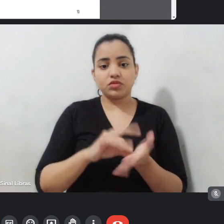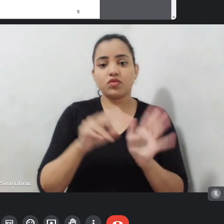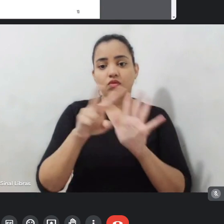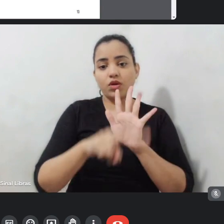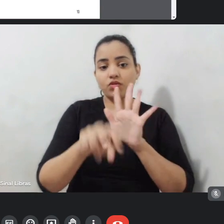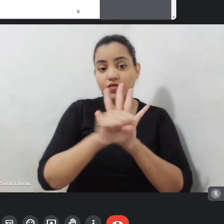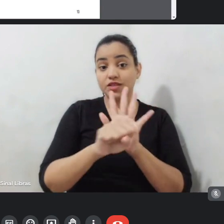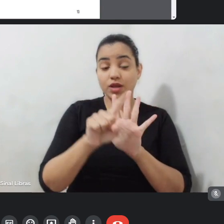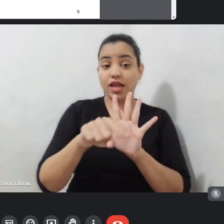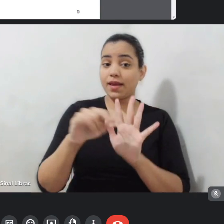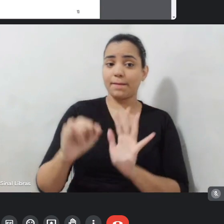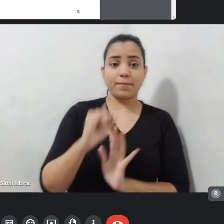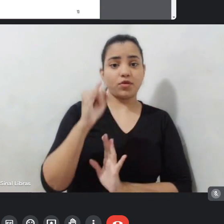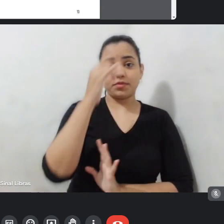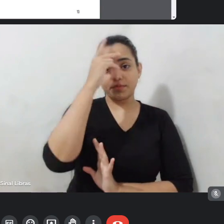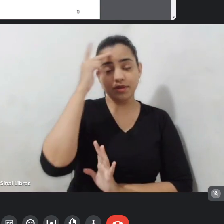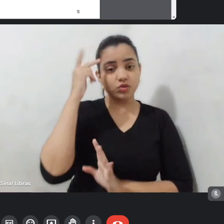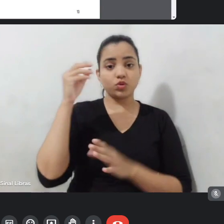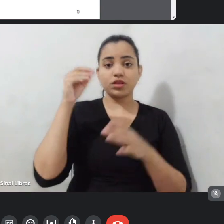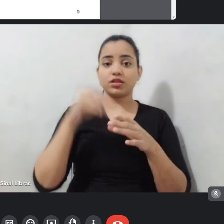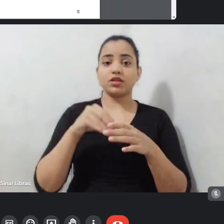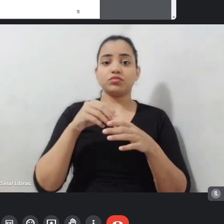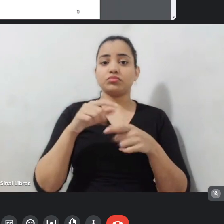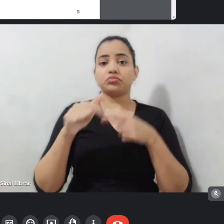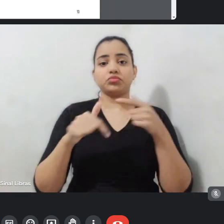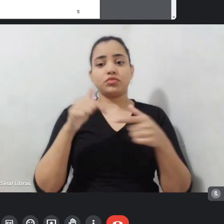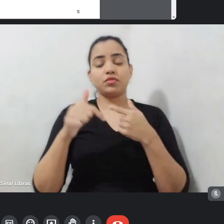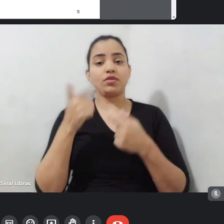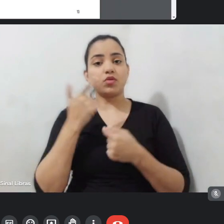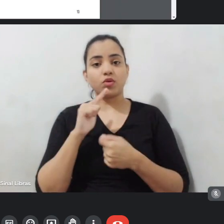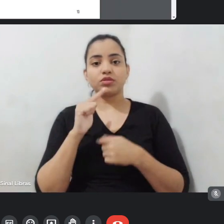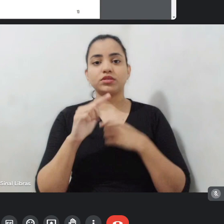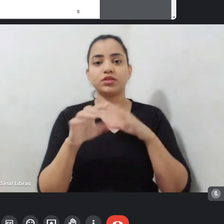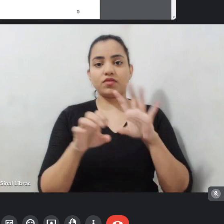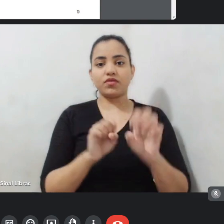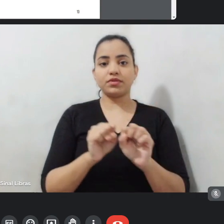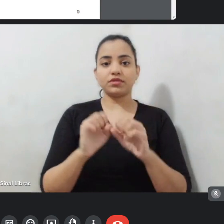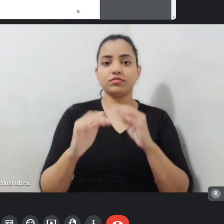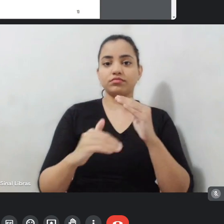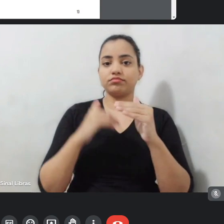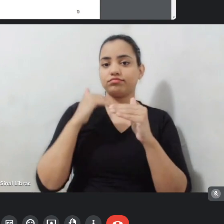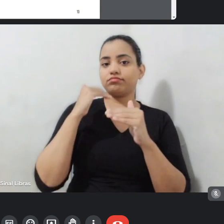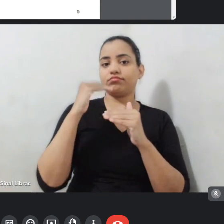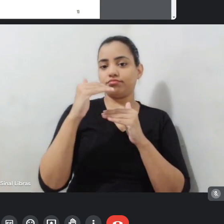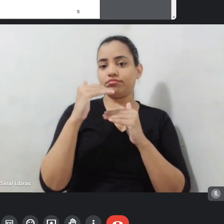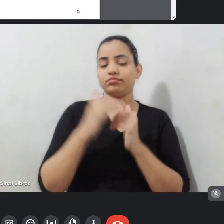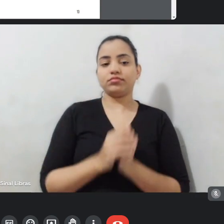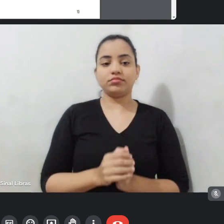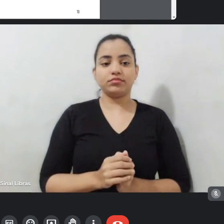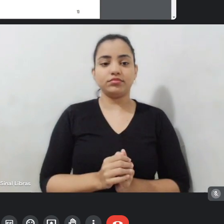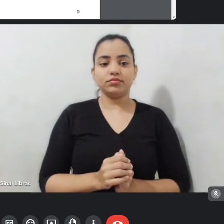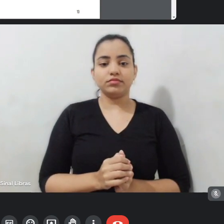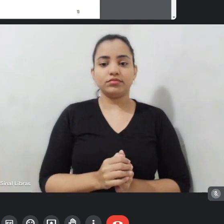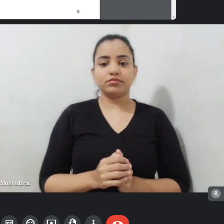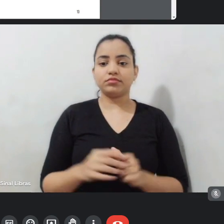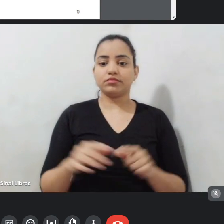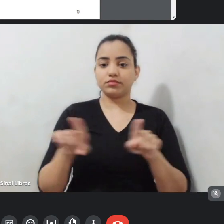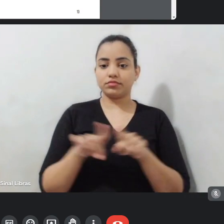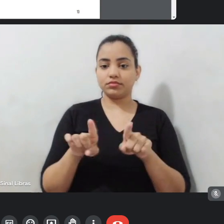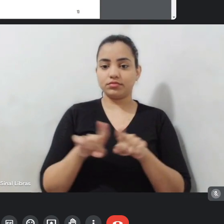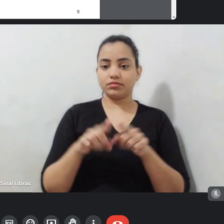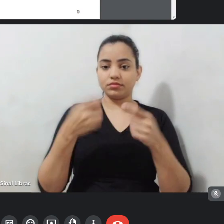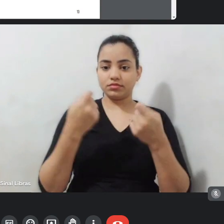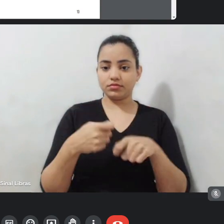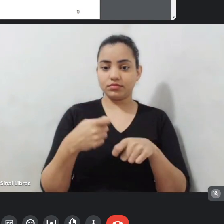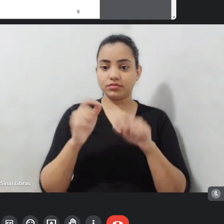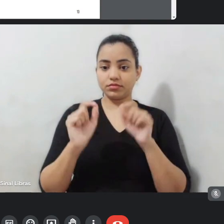esfera X consigam se qualificar para ir no esfera superior ao que está agora. Além disso, tem a possibilidade através